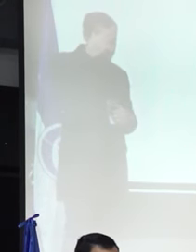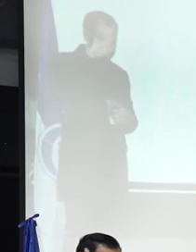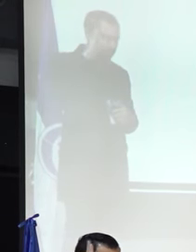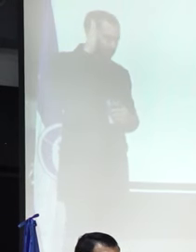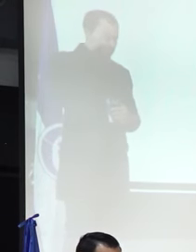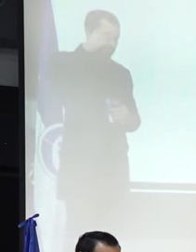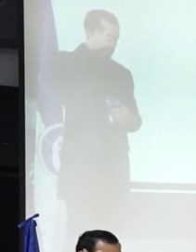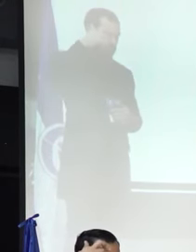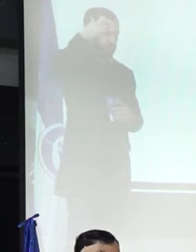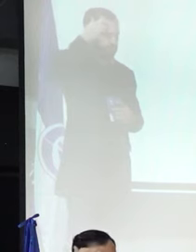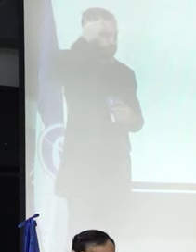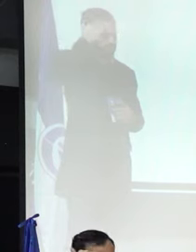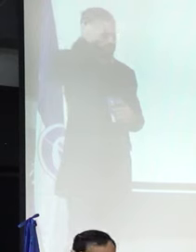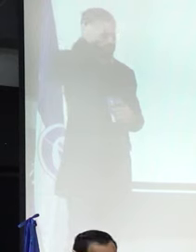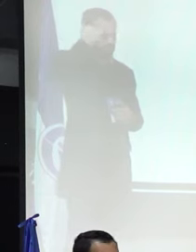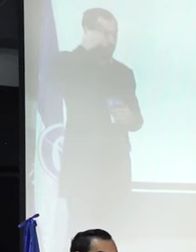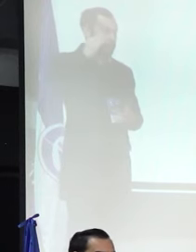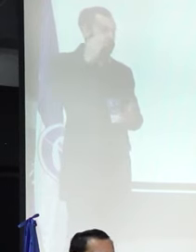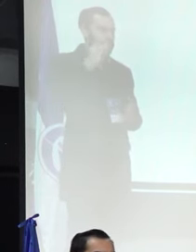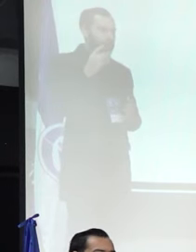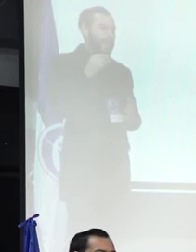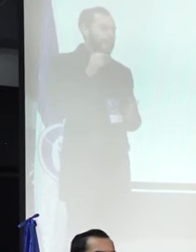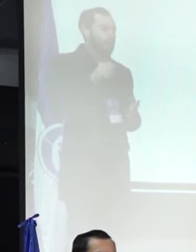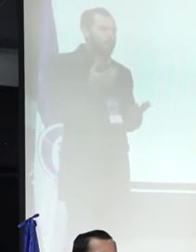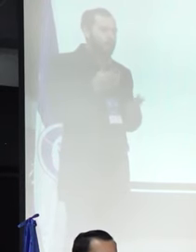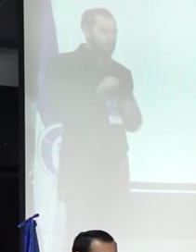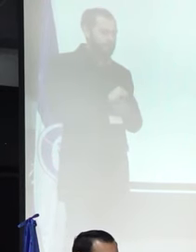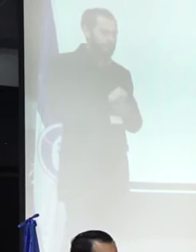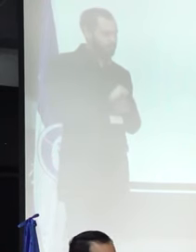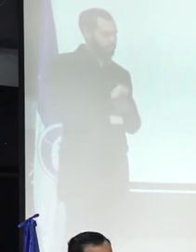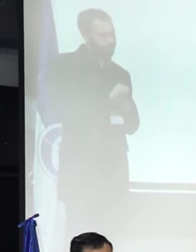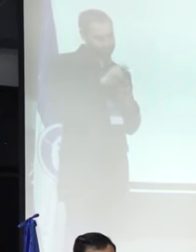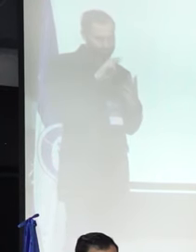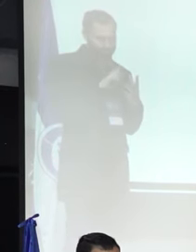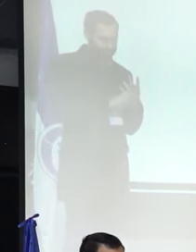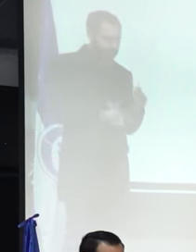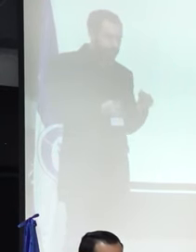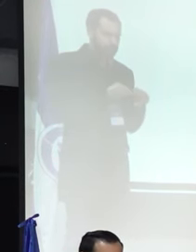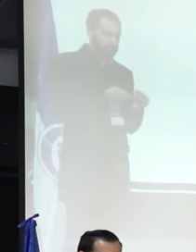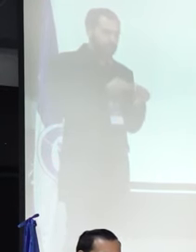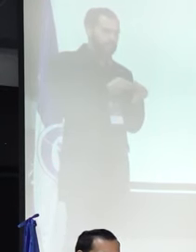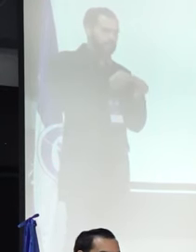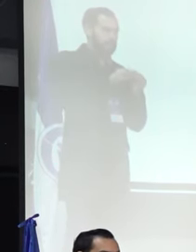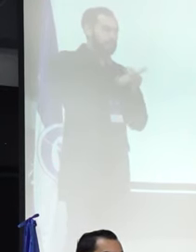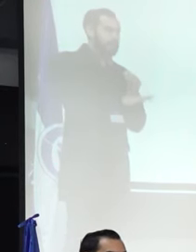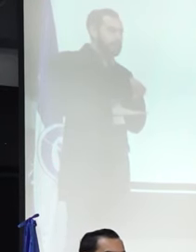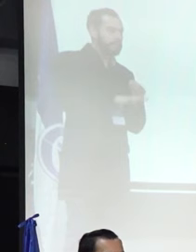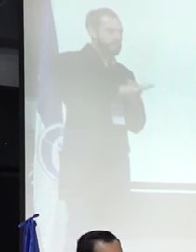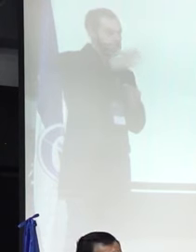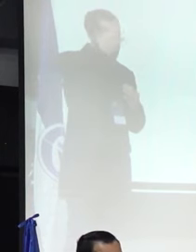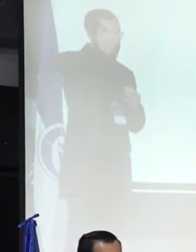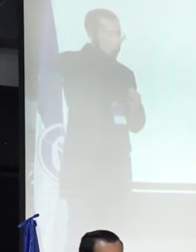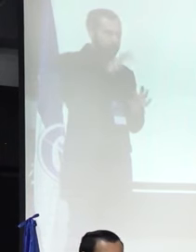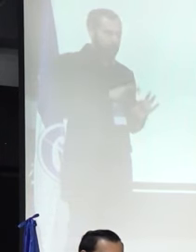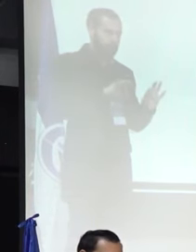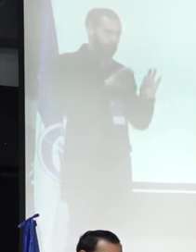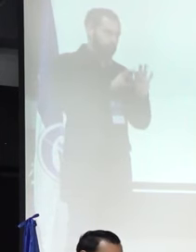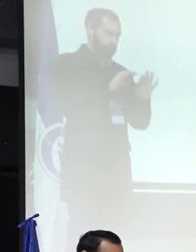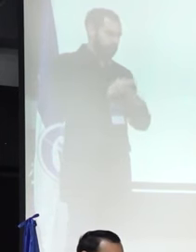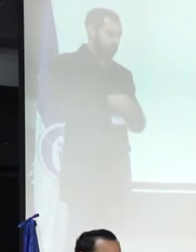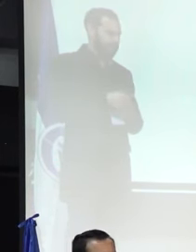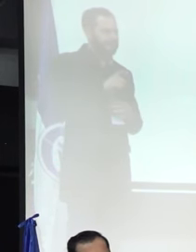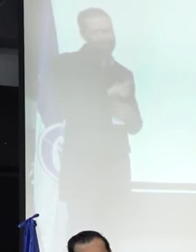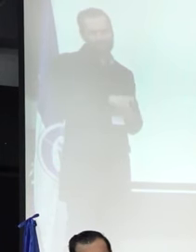docente también se hace desde ese ejercicio de investigación, desde esos espacios académicos, en los cuales es